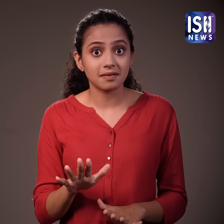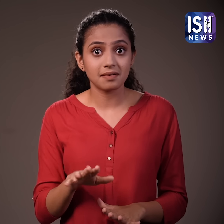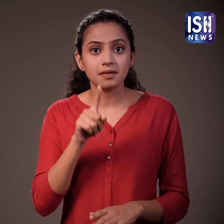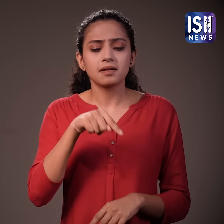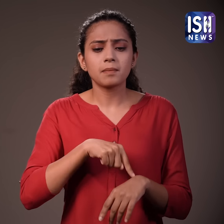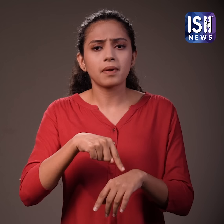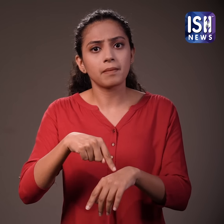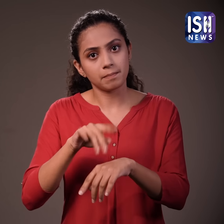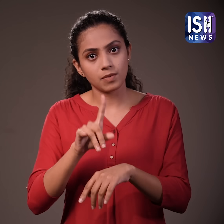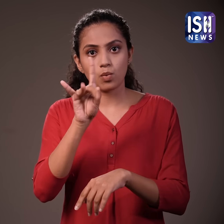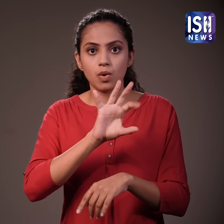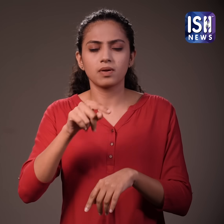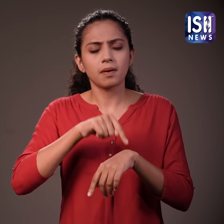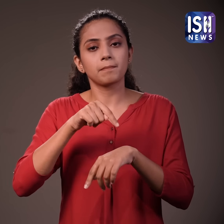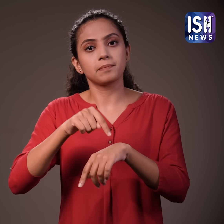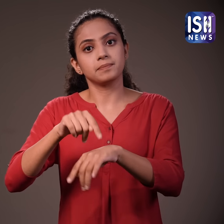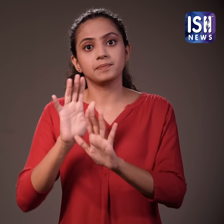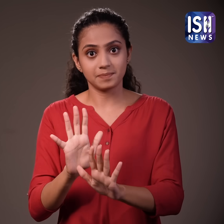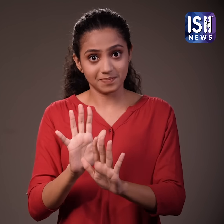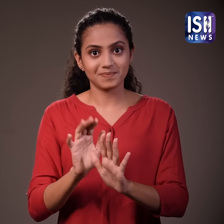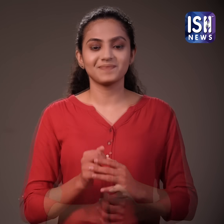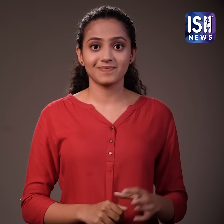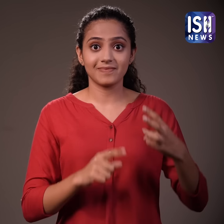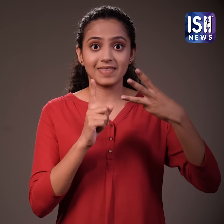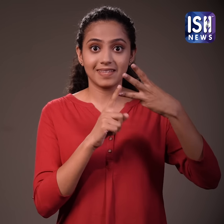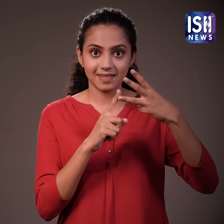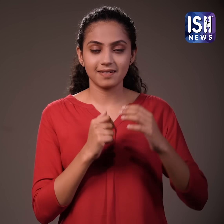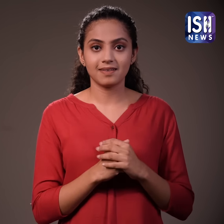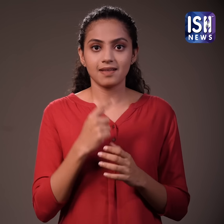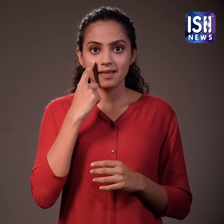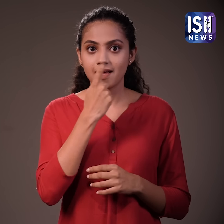इसे सब्टा के दौरान अक्सर करे प्याज